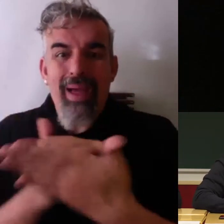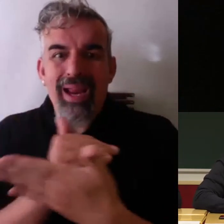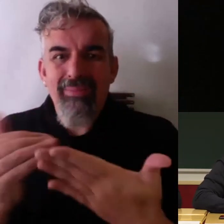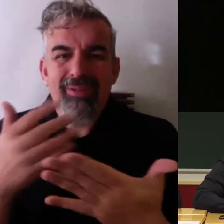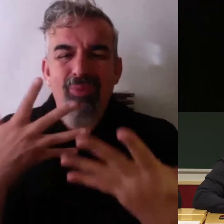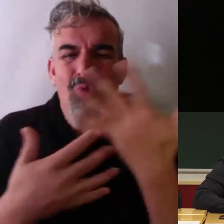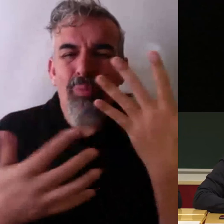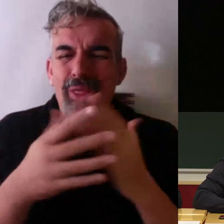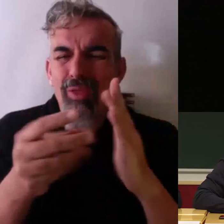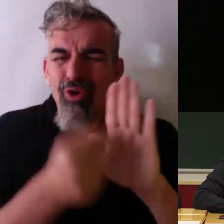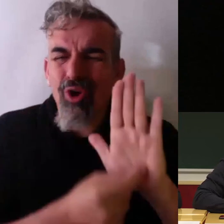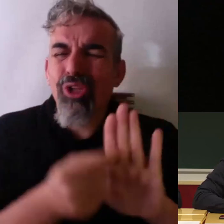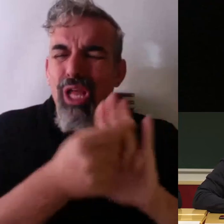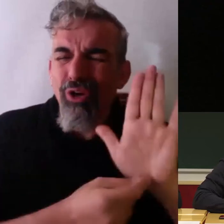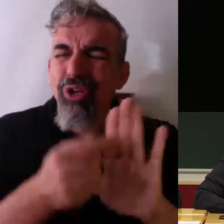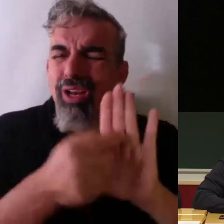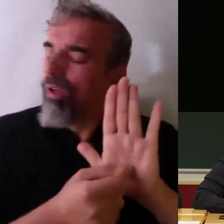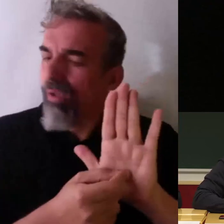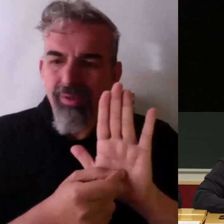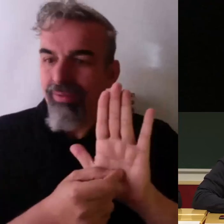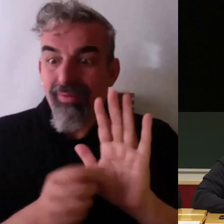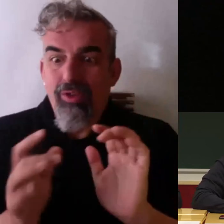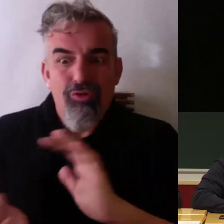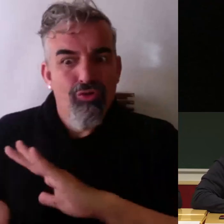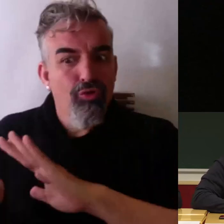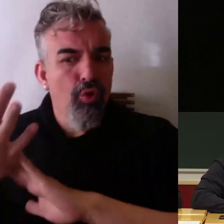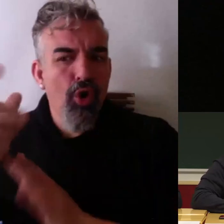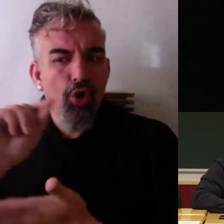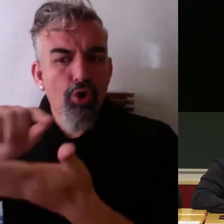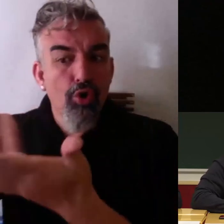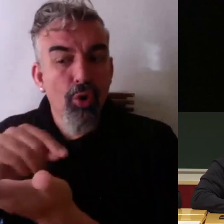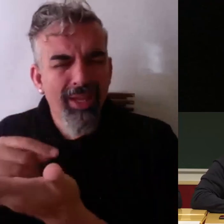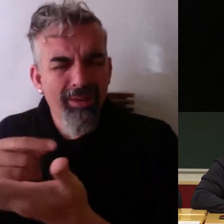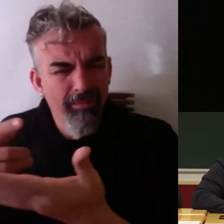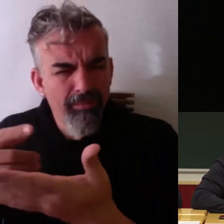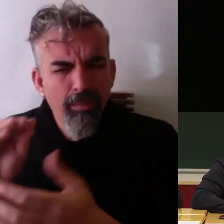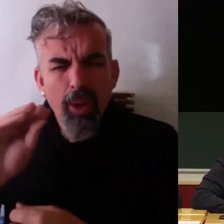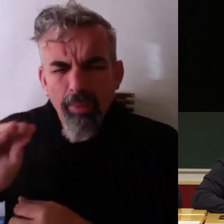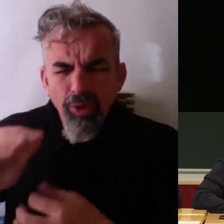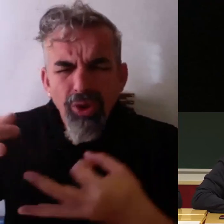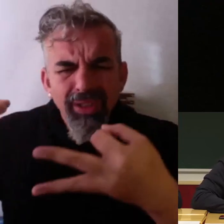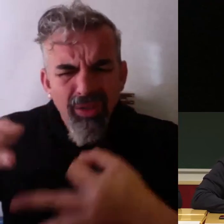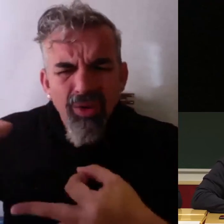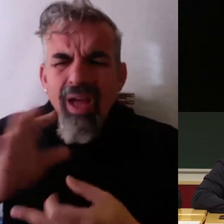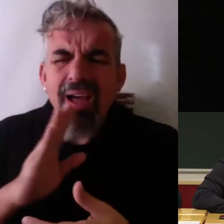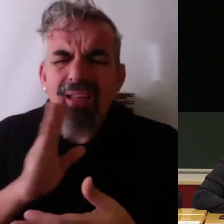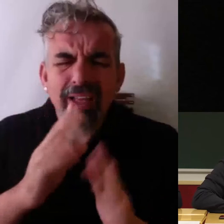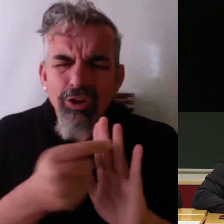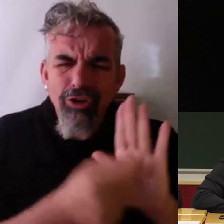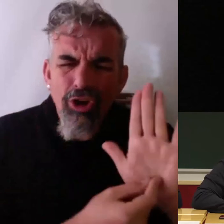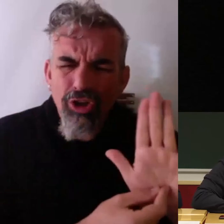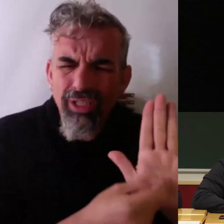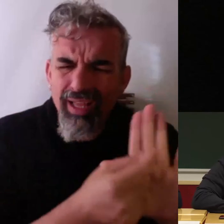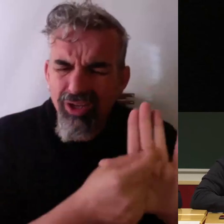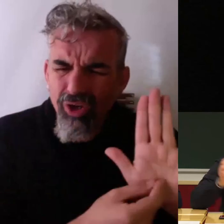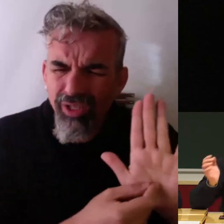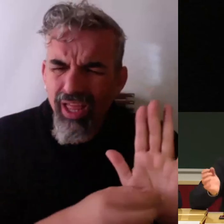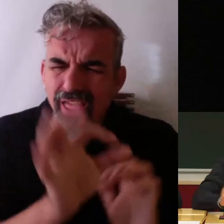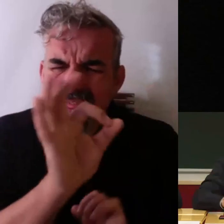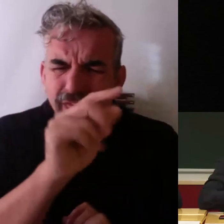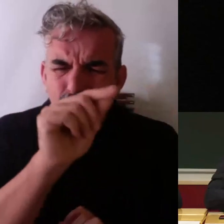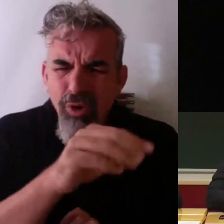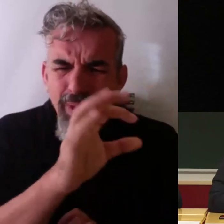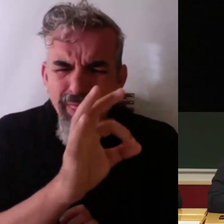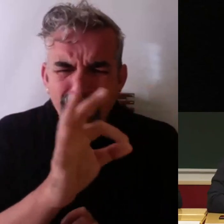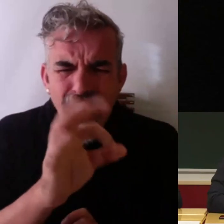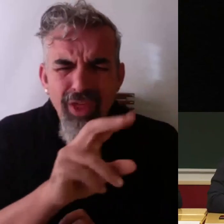de unas notas y en el momento en que hiciste la rúbrica ¿estás seguro de que eso estaba bien hecho en aquella casilla que lo cual un 0,02 de las